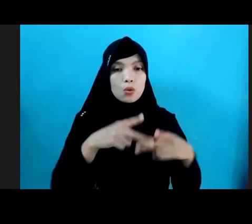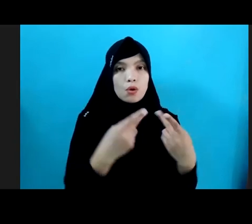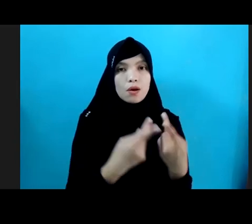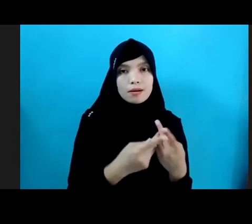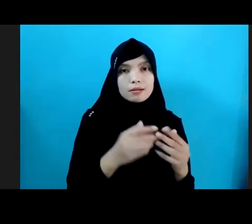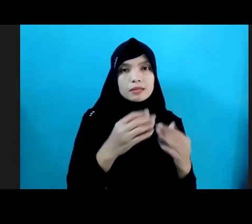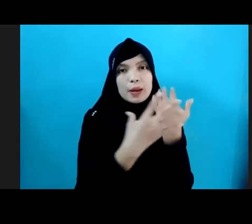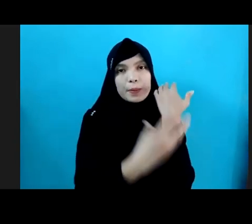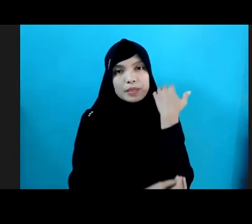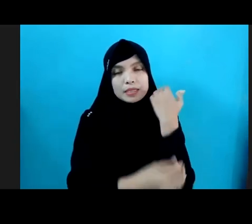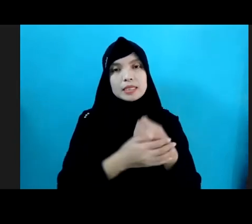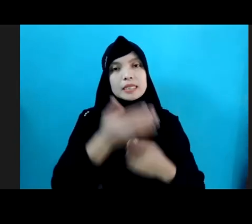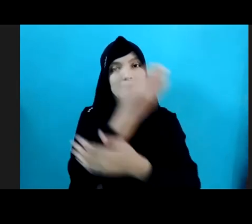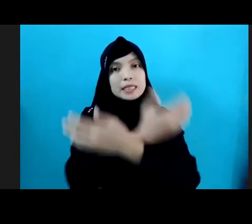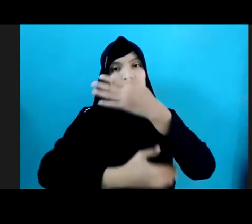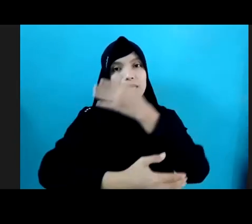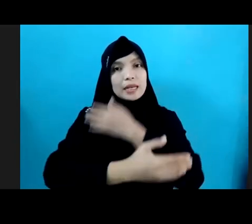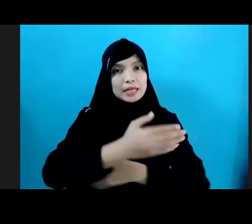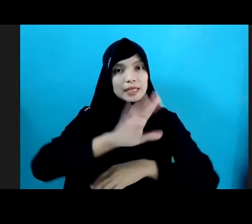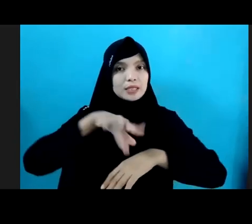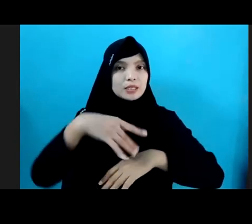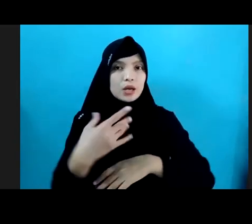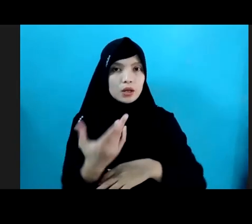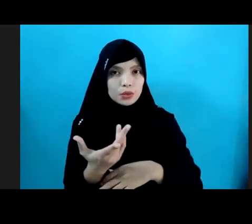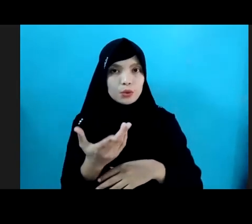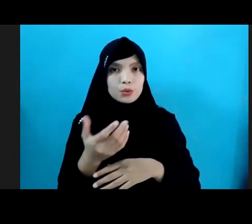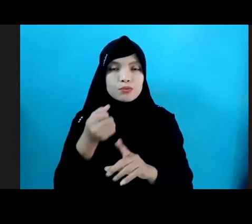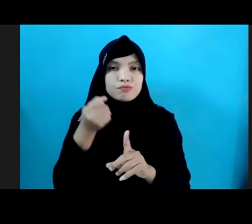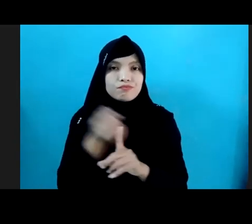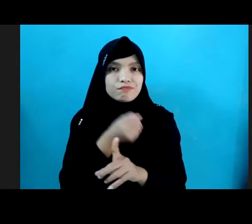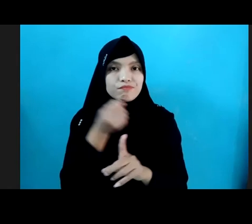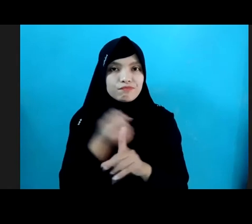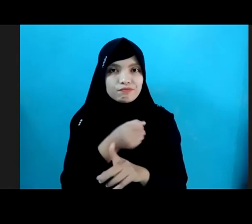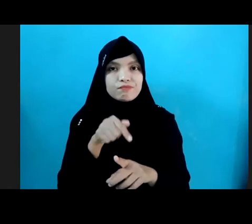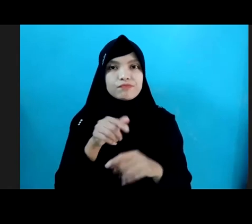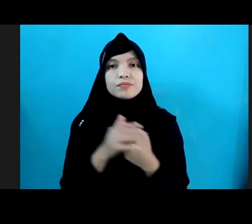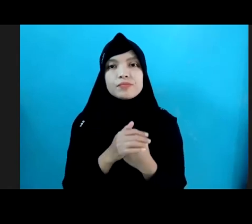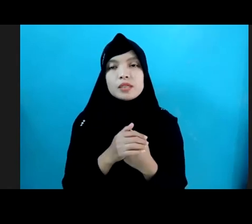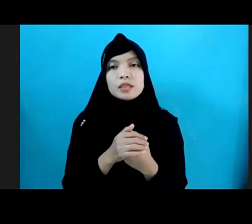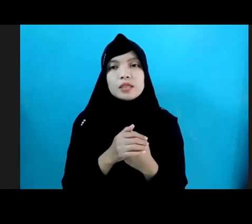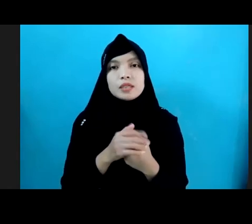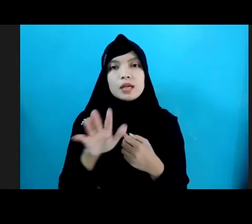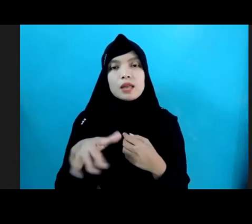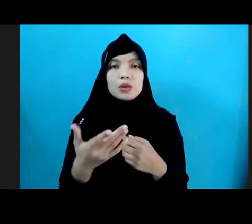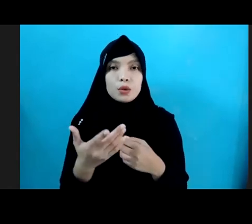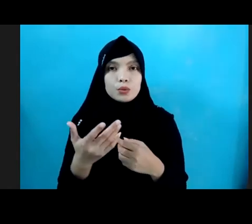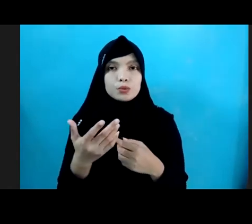disabilitas atau merupakan penyintas kekerasan Demikian juga penyintas bencana